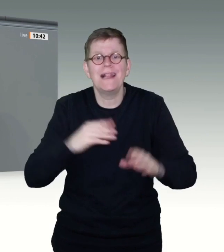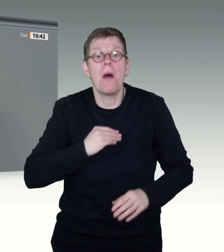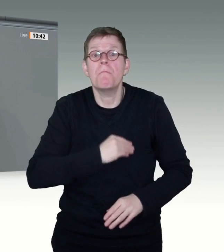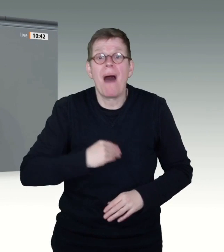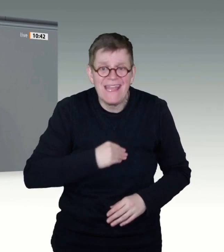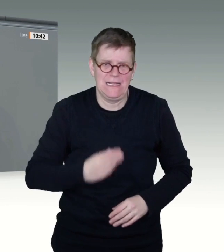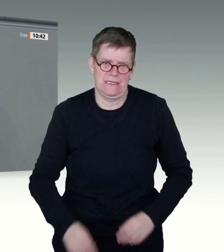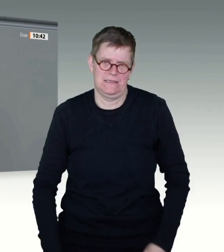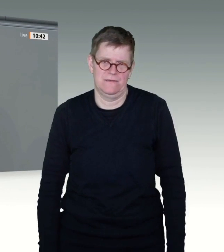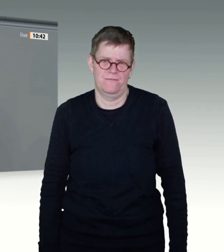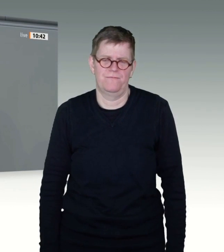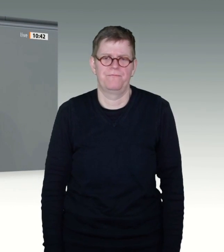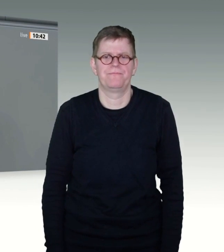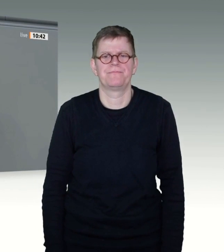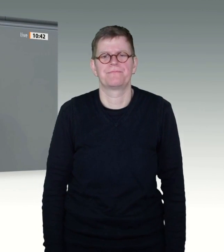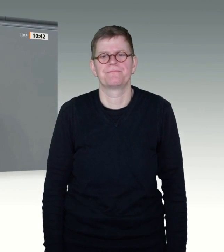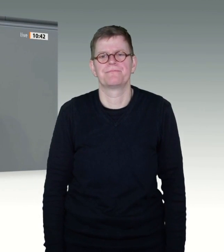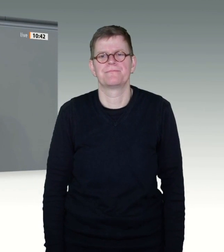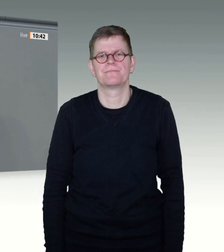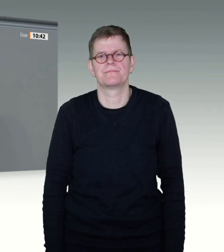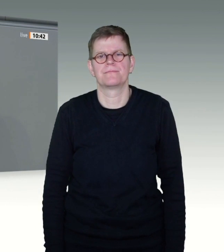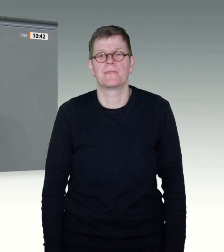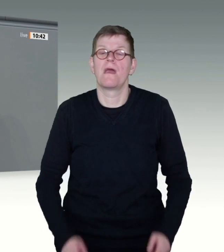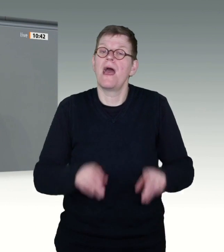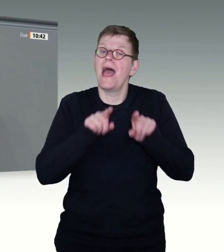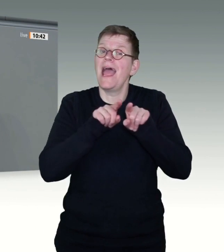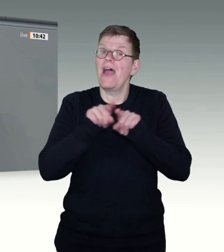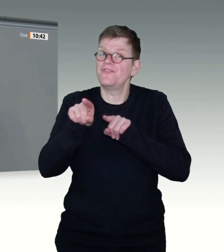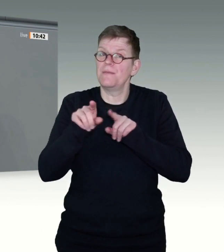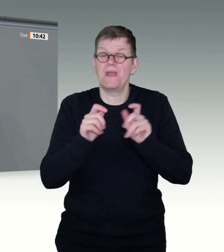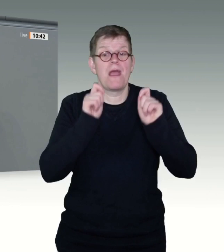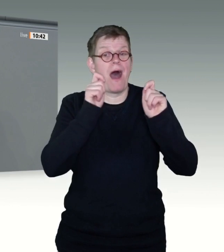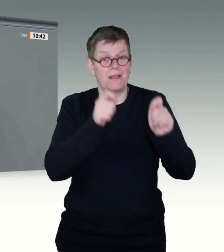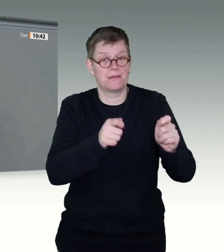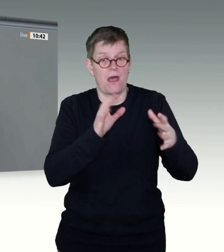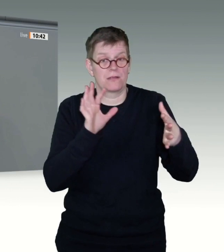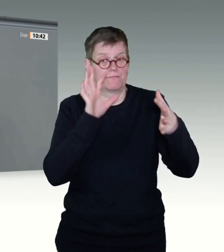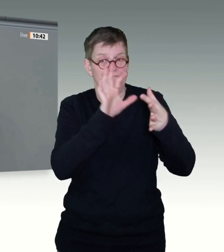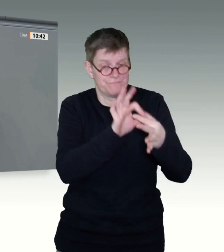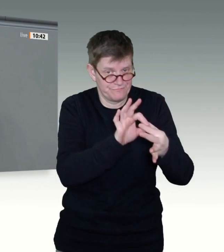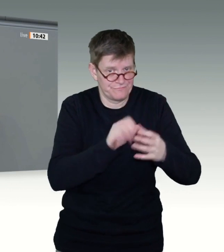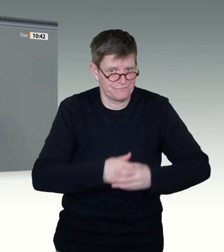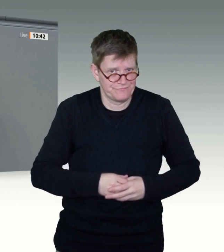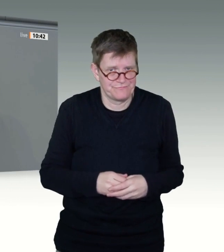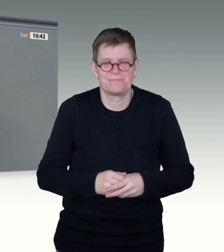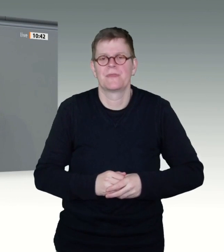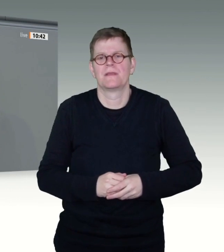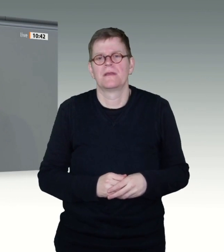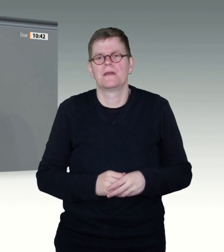Zum Abschluss noch zwei Punkte zu dem FDP-Antrag. Wann und in welcher Größe die Lieferungen der